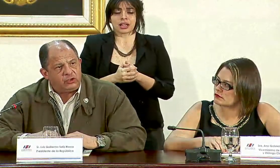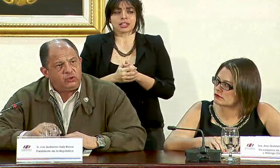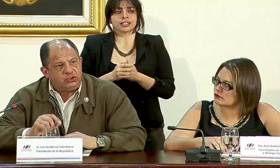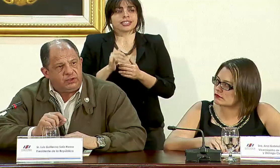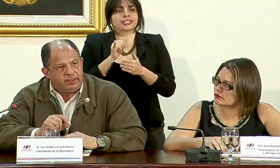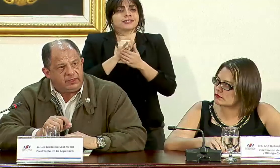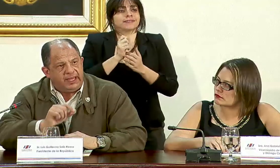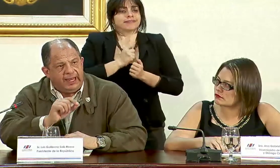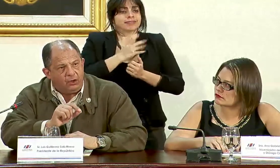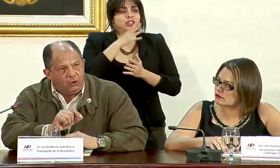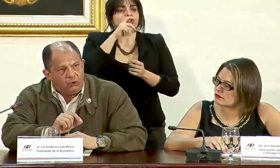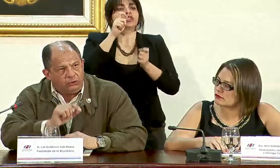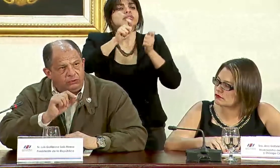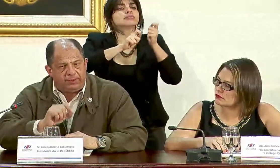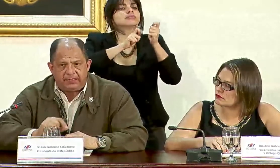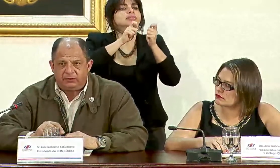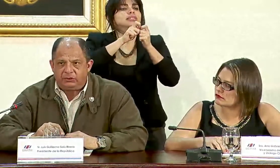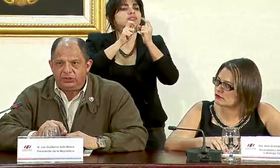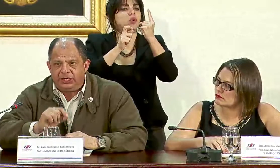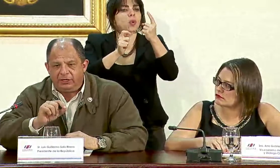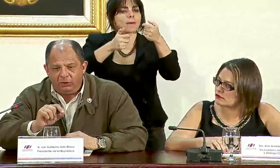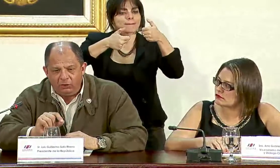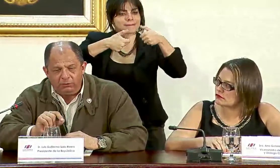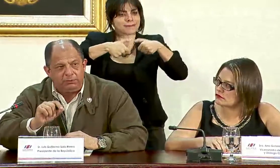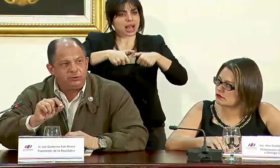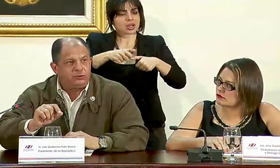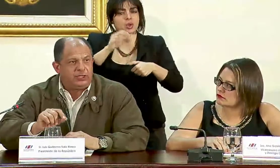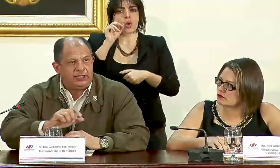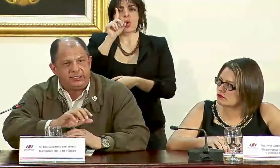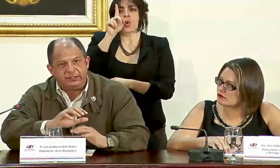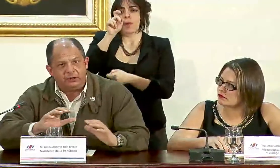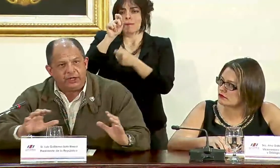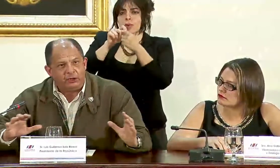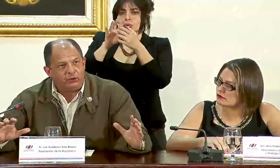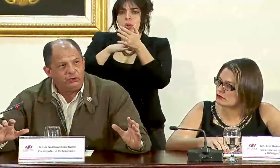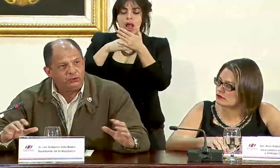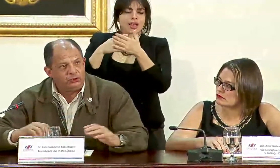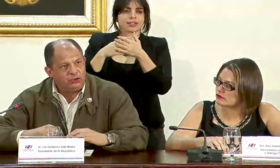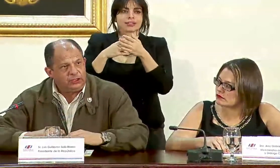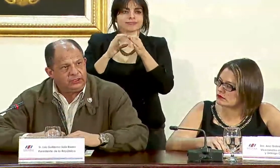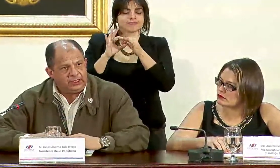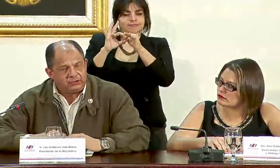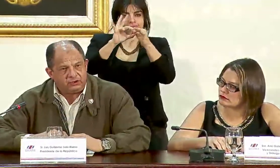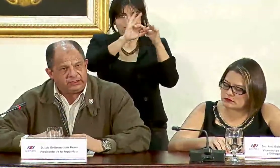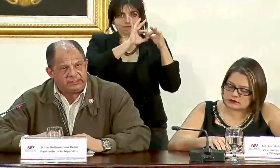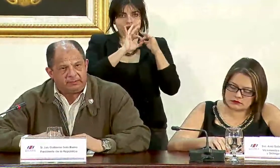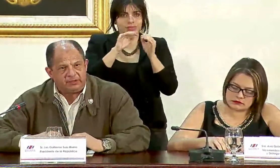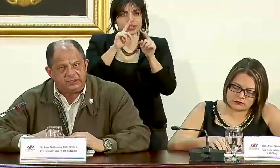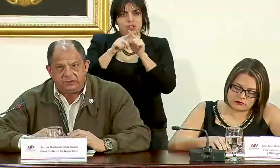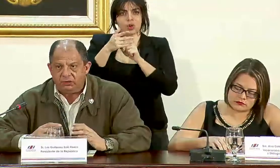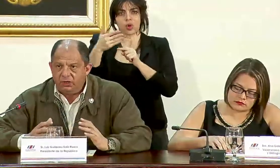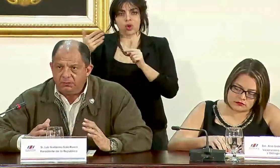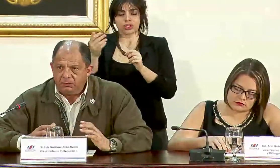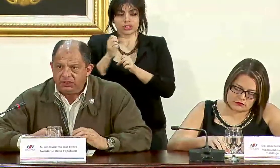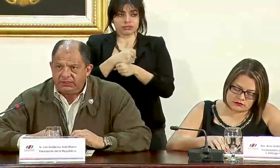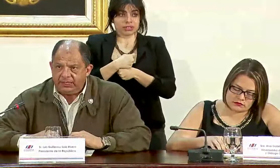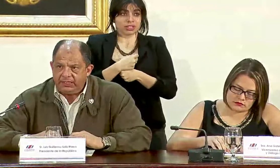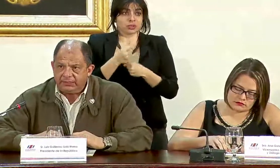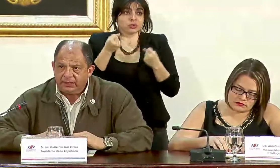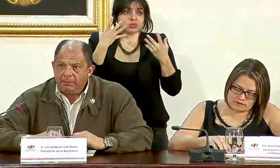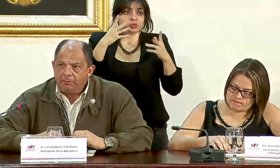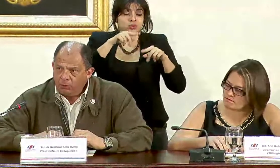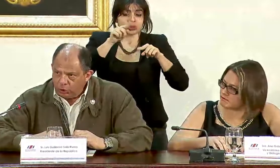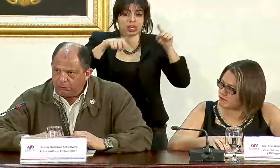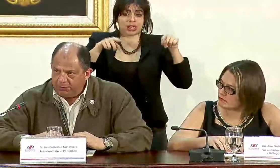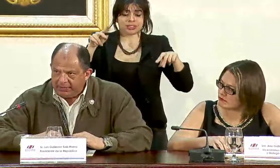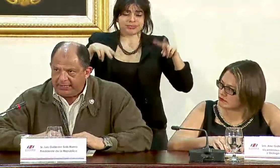exclusivamente en un pacto ni en un punto de la agenda sino en el conjunto de las cosas que estamos haciendo muchas de